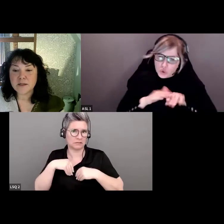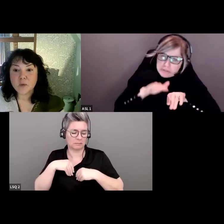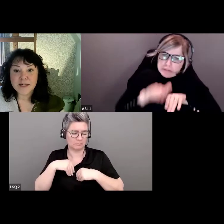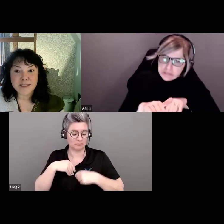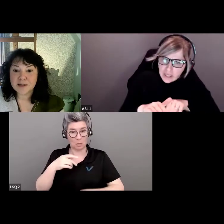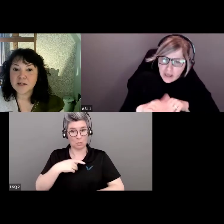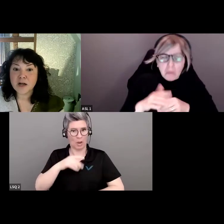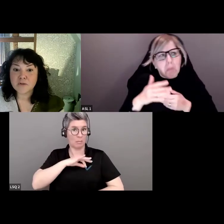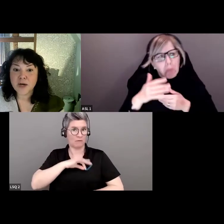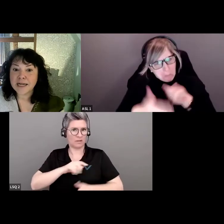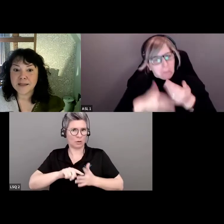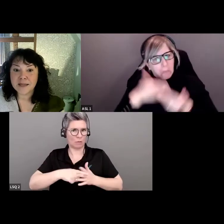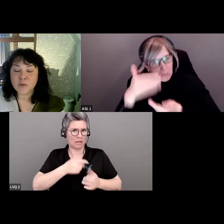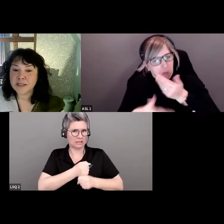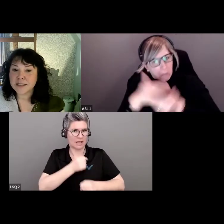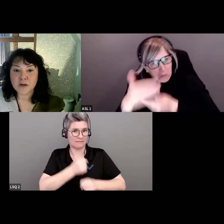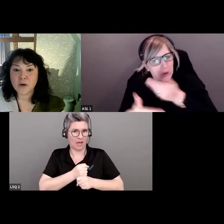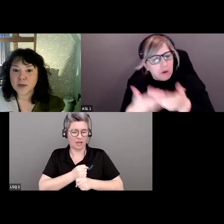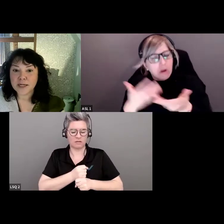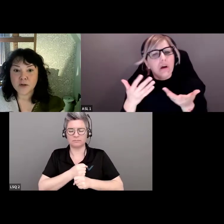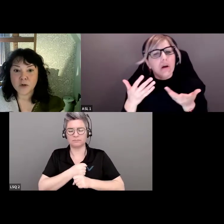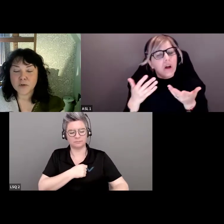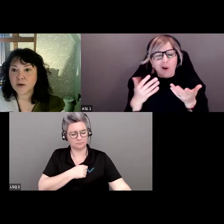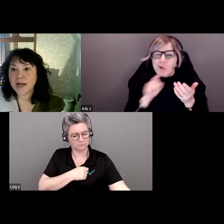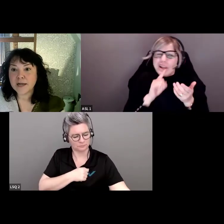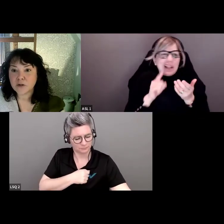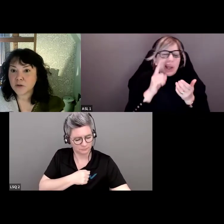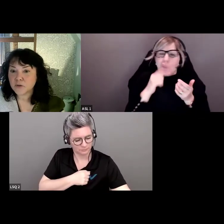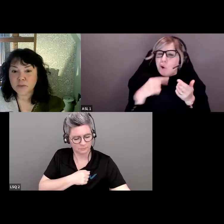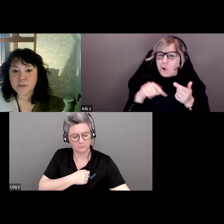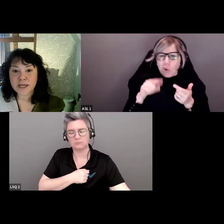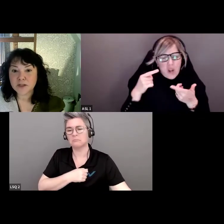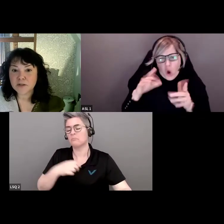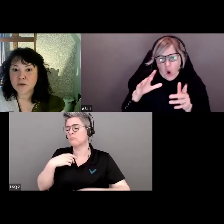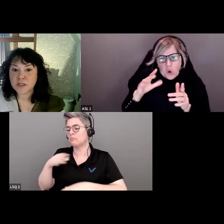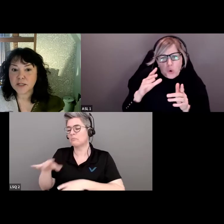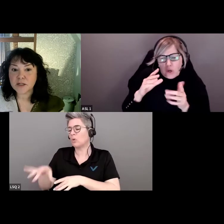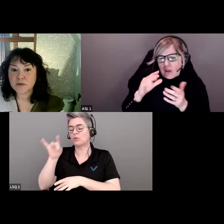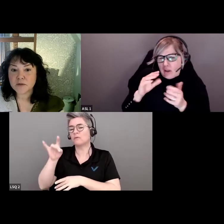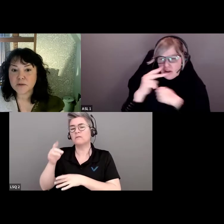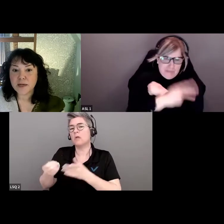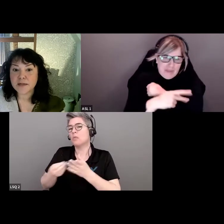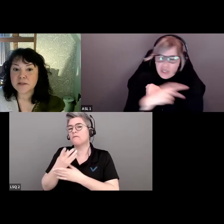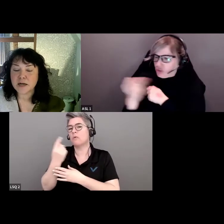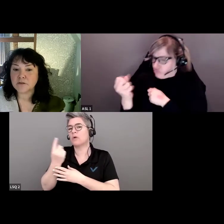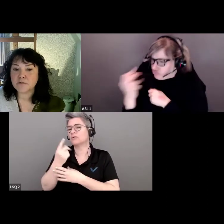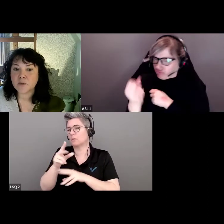commencer le travail qui devait être fait. Nous n'avons pas découvert quoi que ce soit de nouveau.